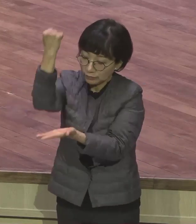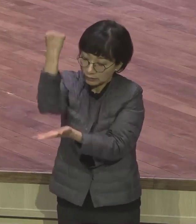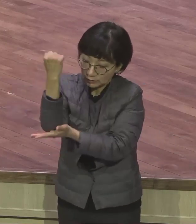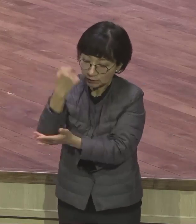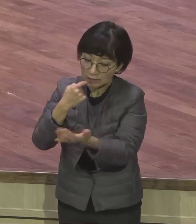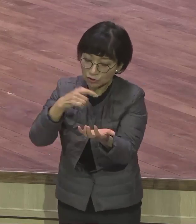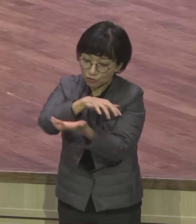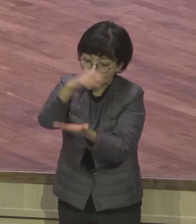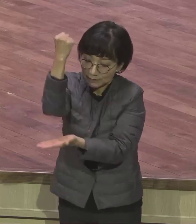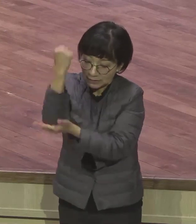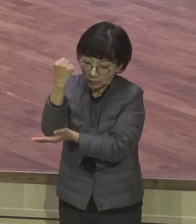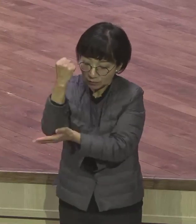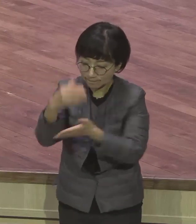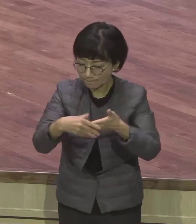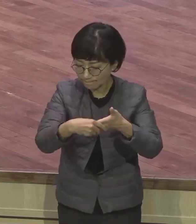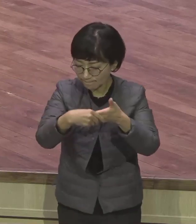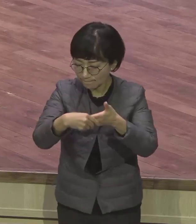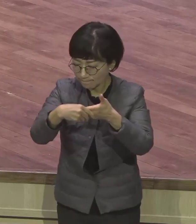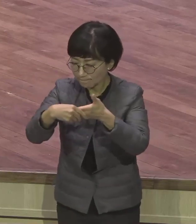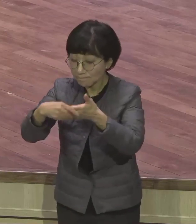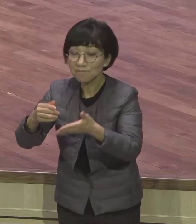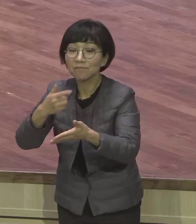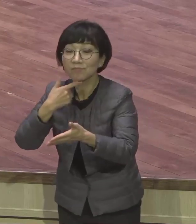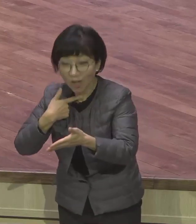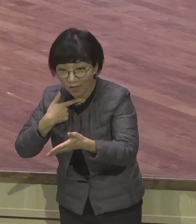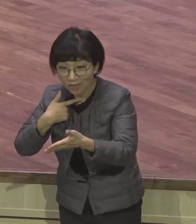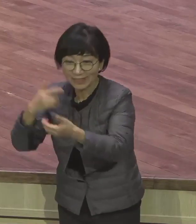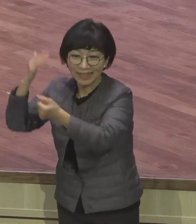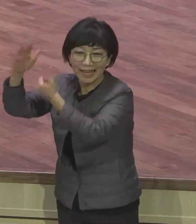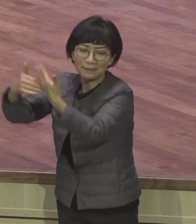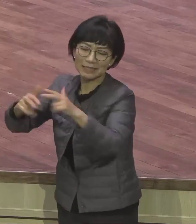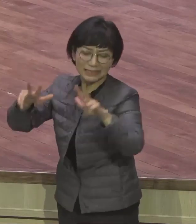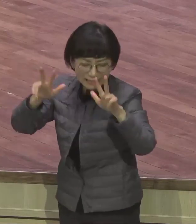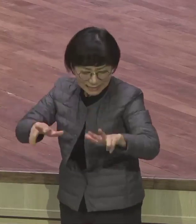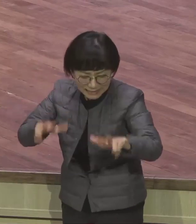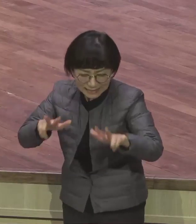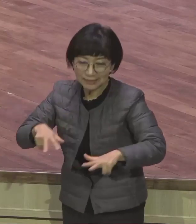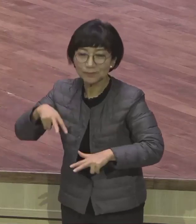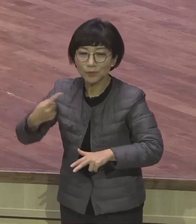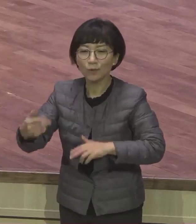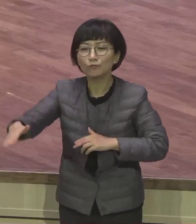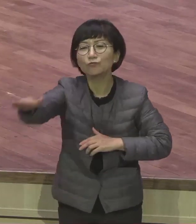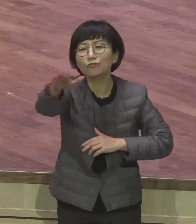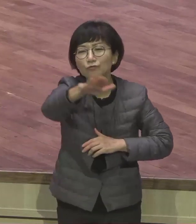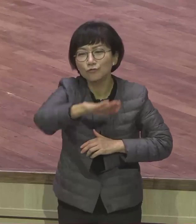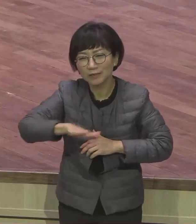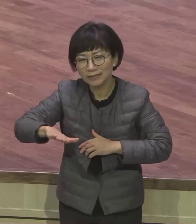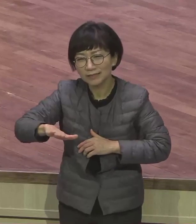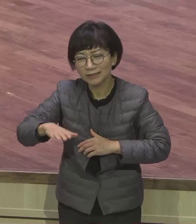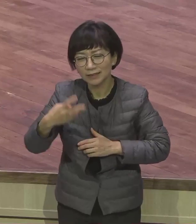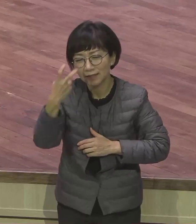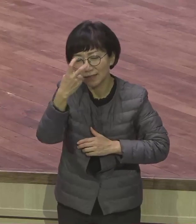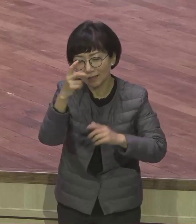지금도 주의 성령으로 우리의 삶을 완벽하게 인도하시고